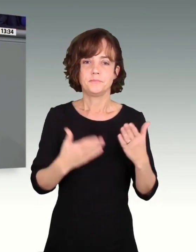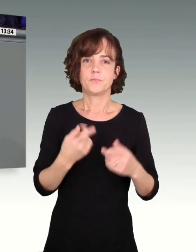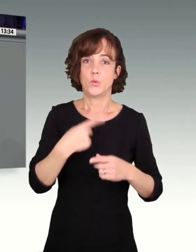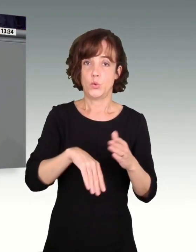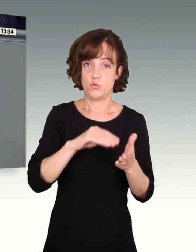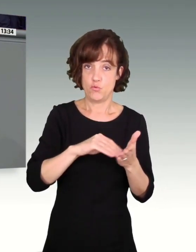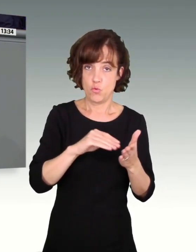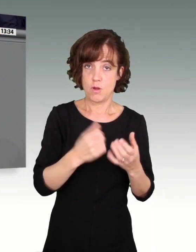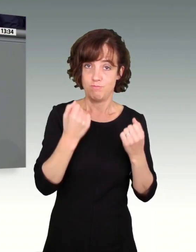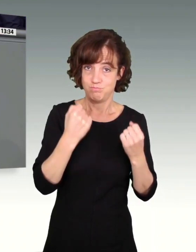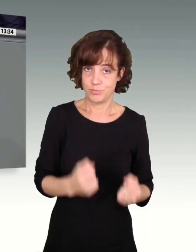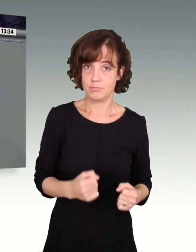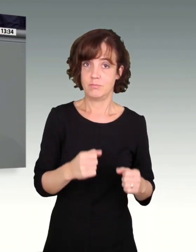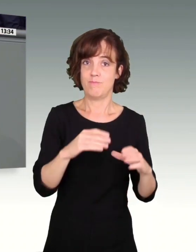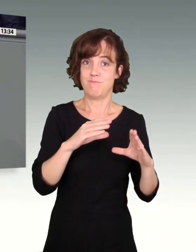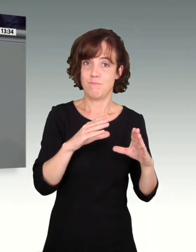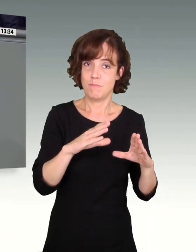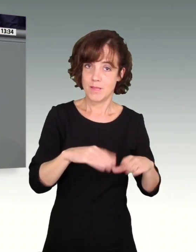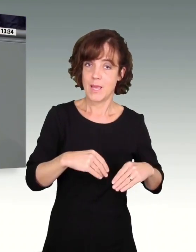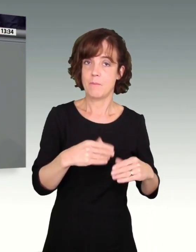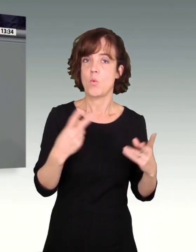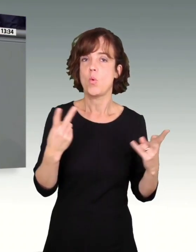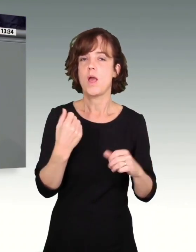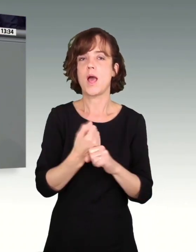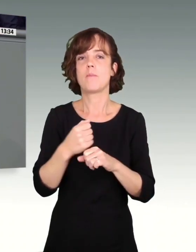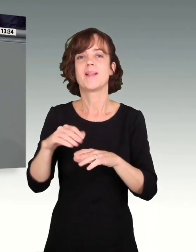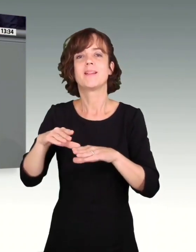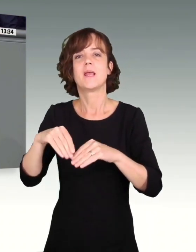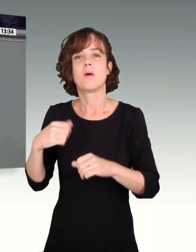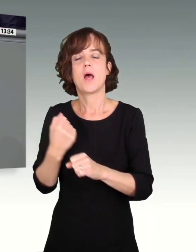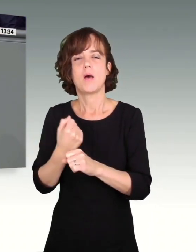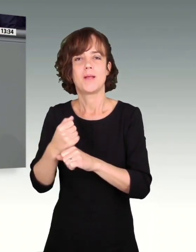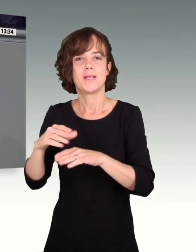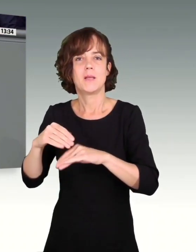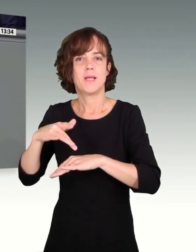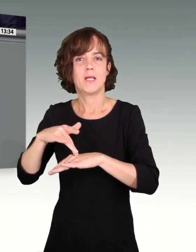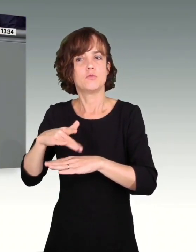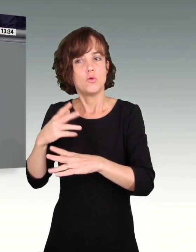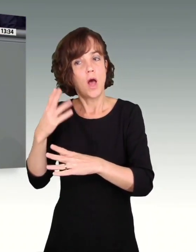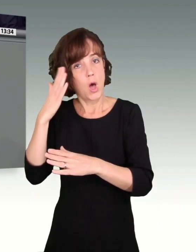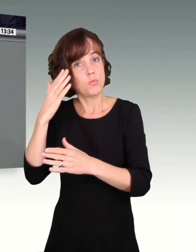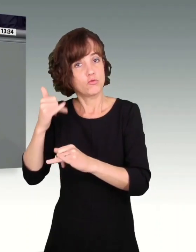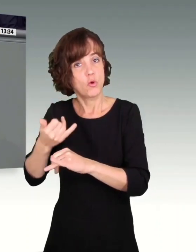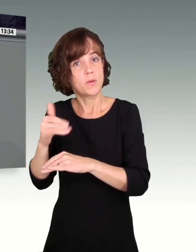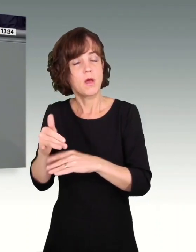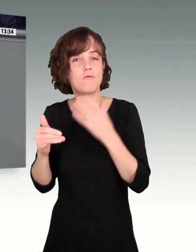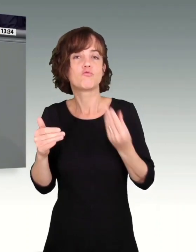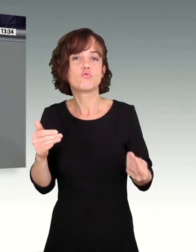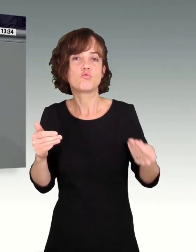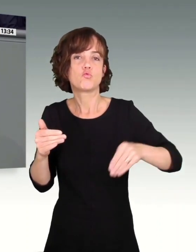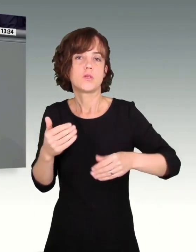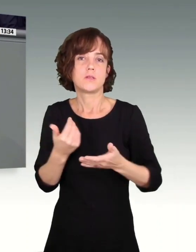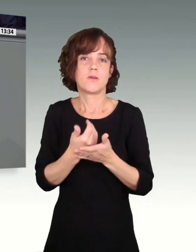Schülerinnen und Schüler, entweder durch Arbeitnehmerinnen und Arbeitnehmer, weil sie sich etwas hinzuverdienen wollen, oder